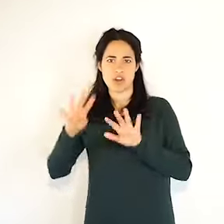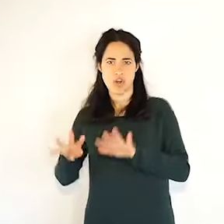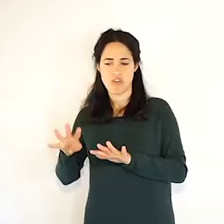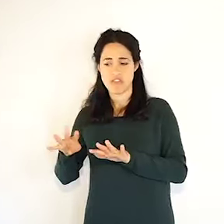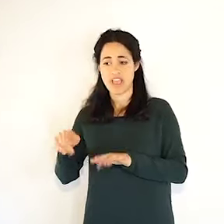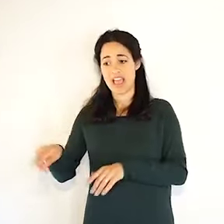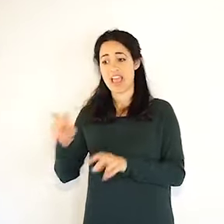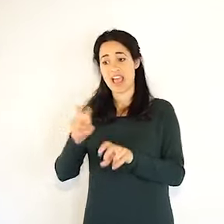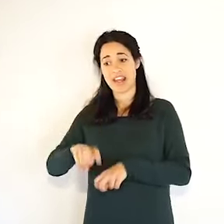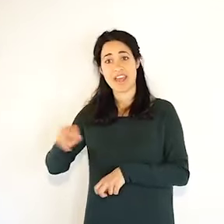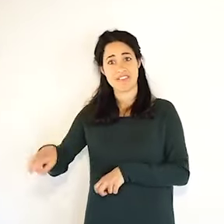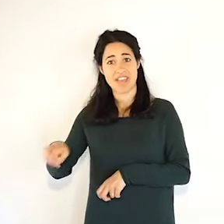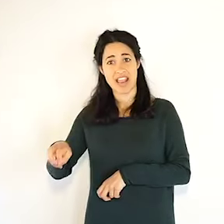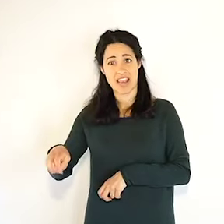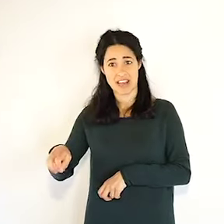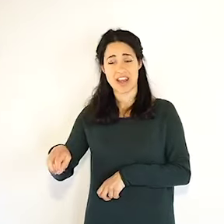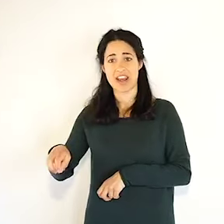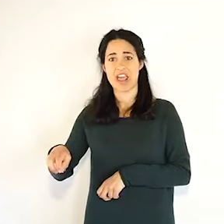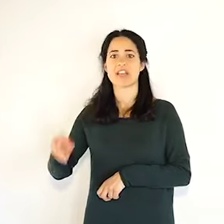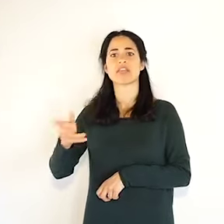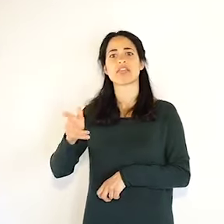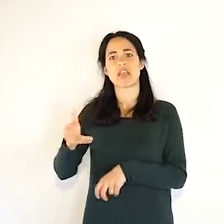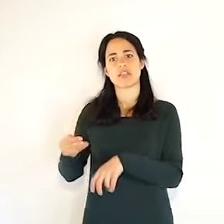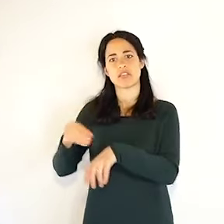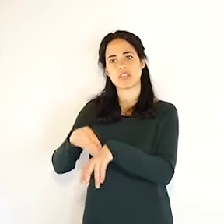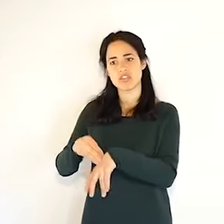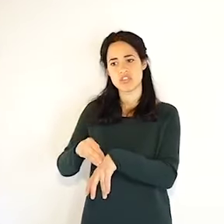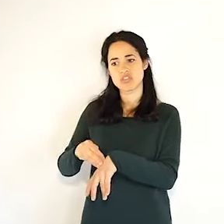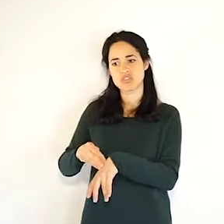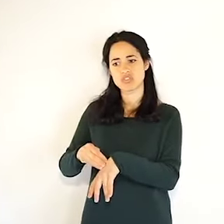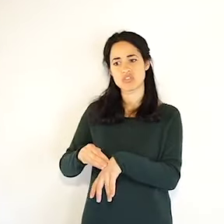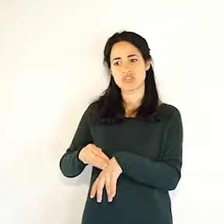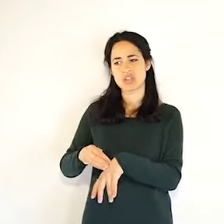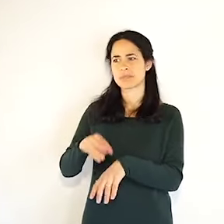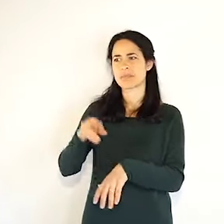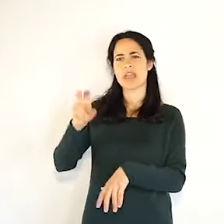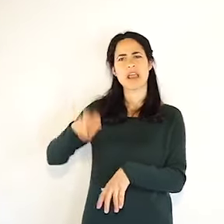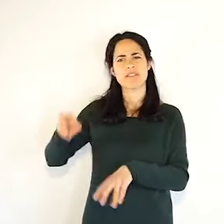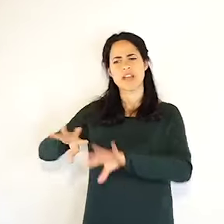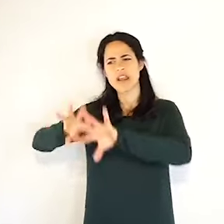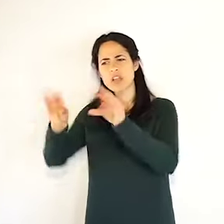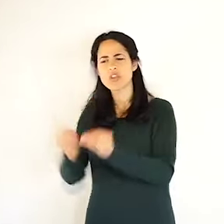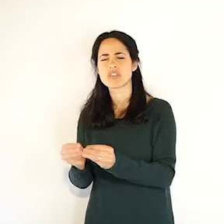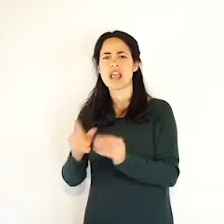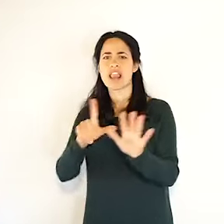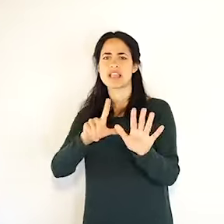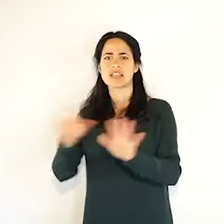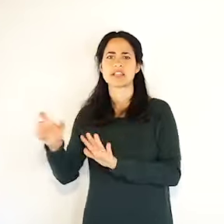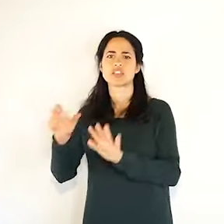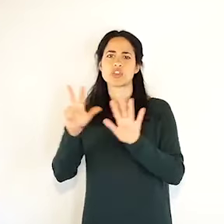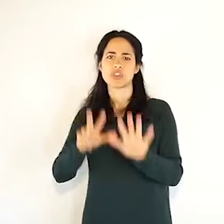521 a Cesena, 26 in più a Rimini e fanno 1.677.